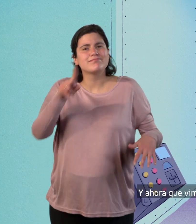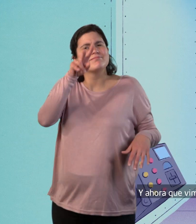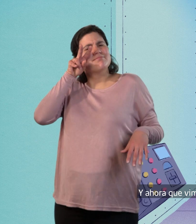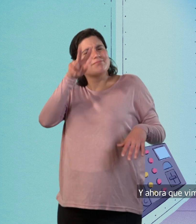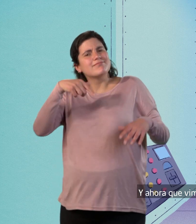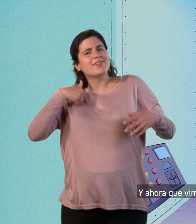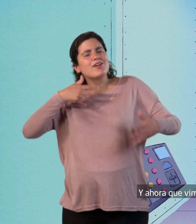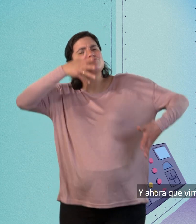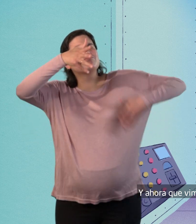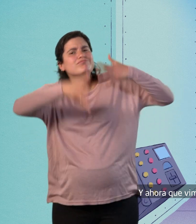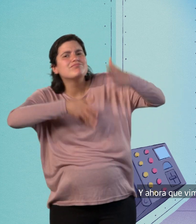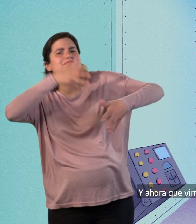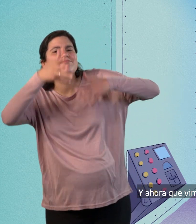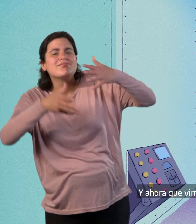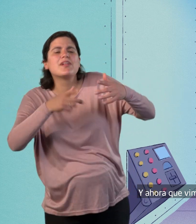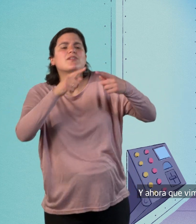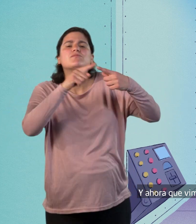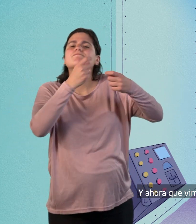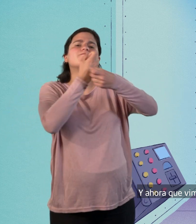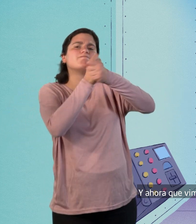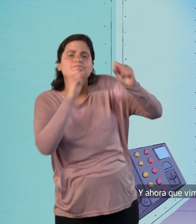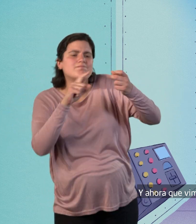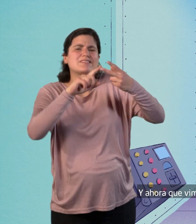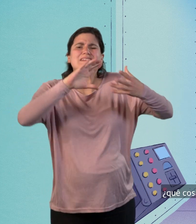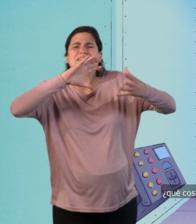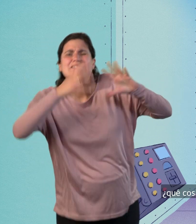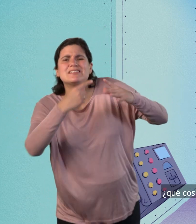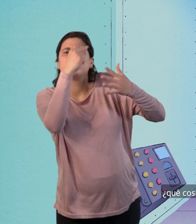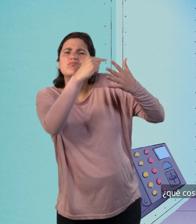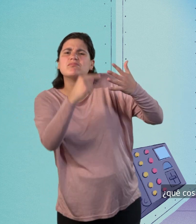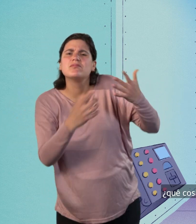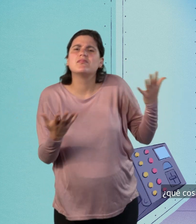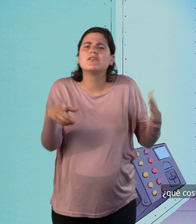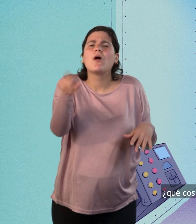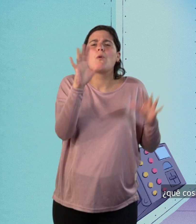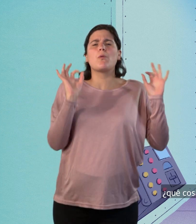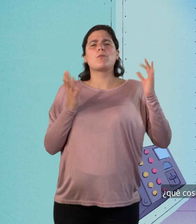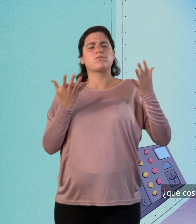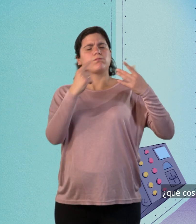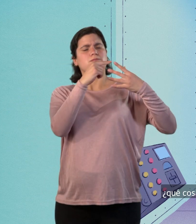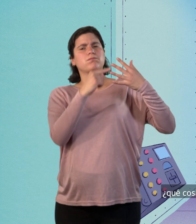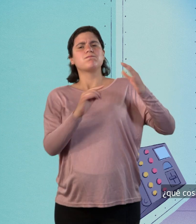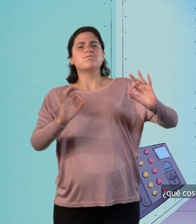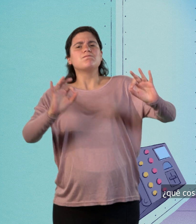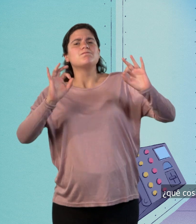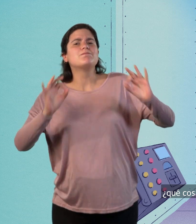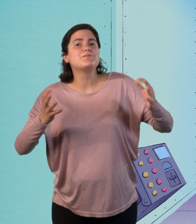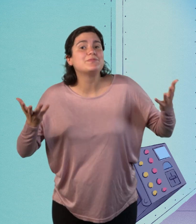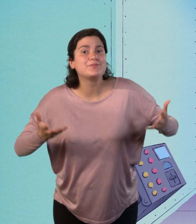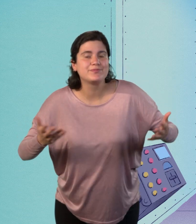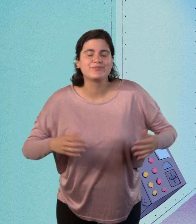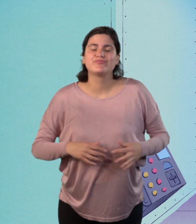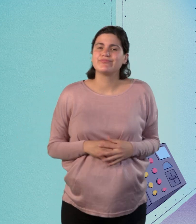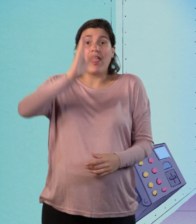Y ahora que vimos lo que no hay que hacer, ¿qué cosas sí podemos hacer?